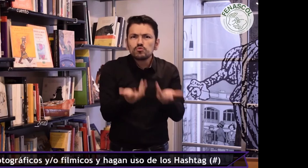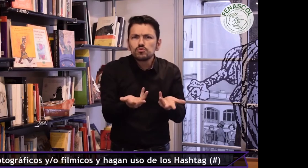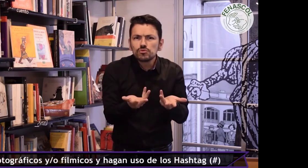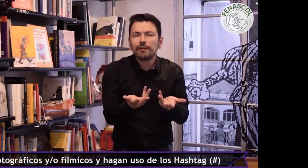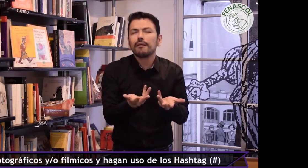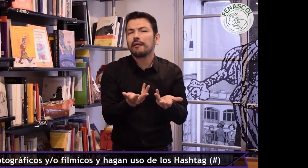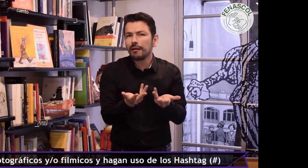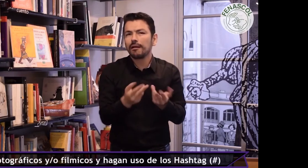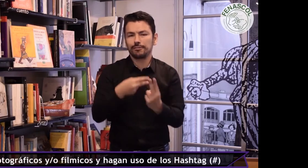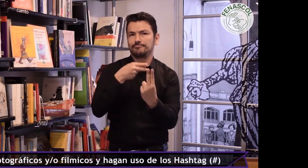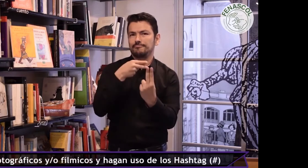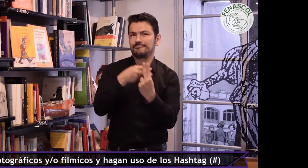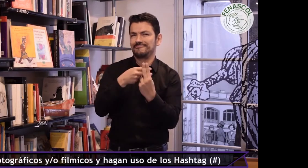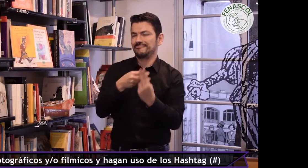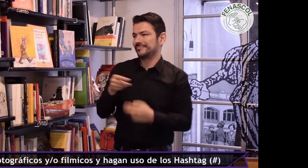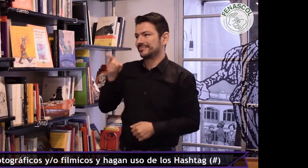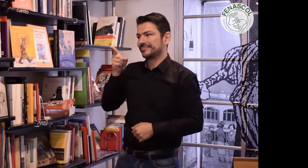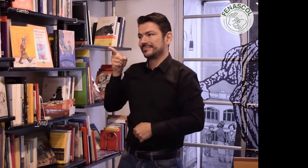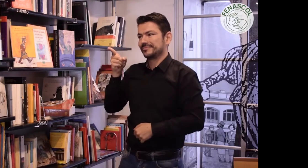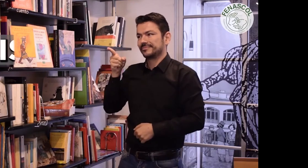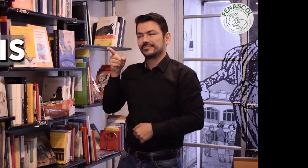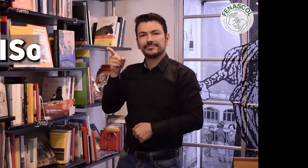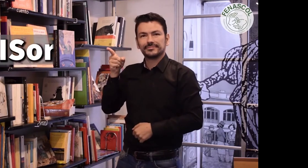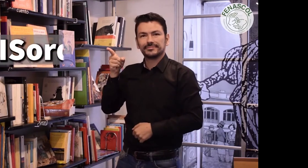hagan uso de los hashtag si sordo